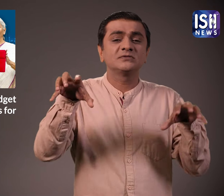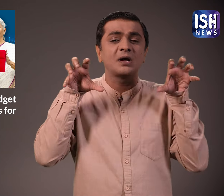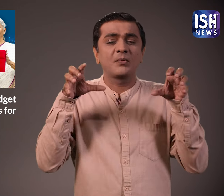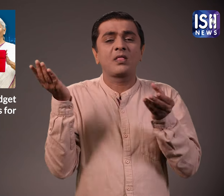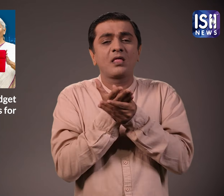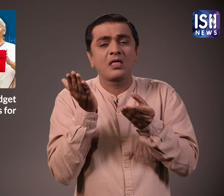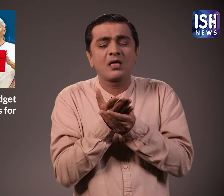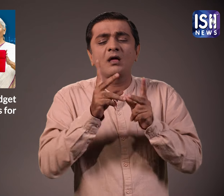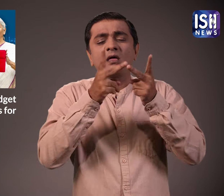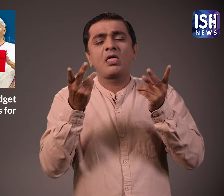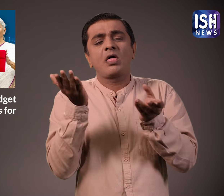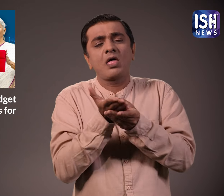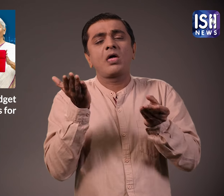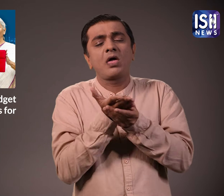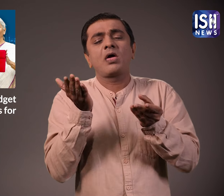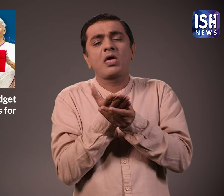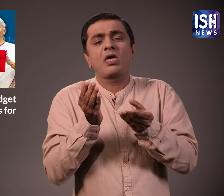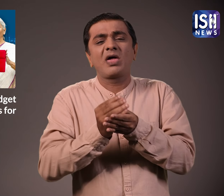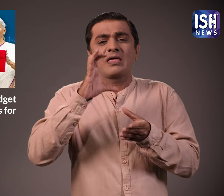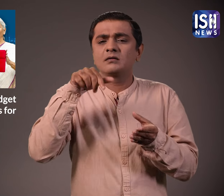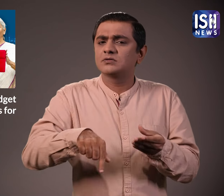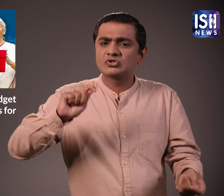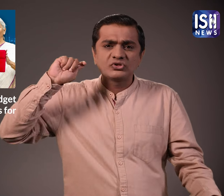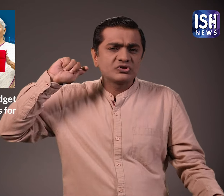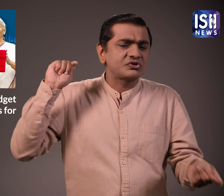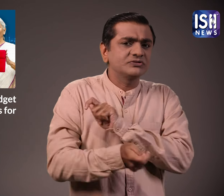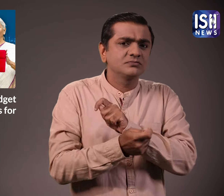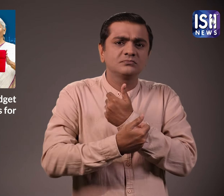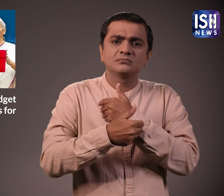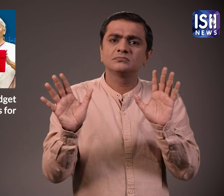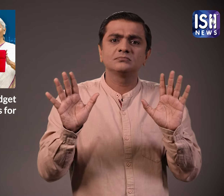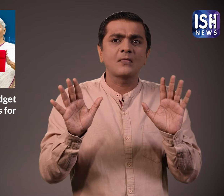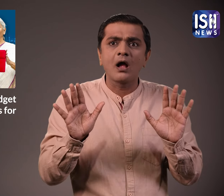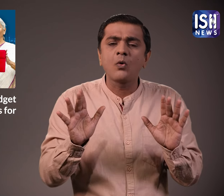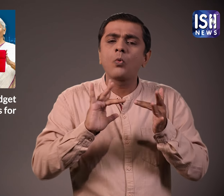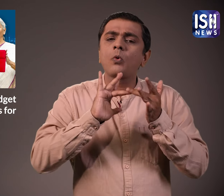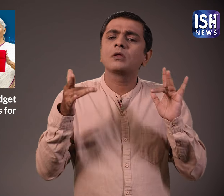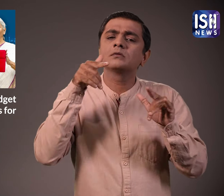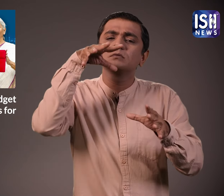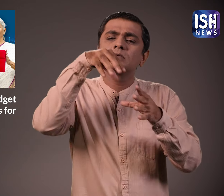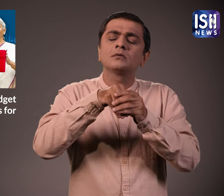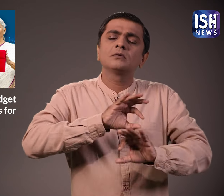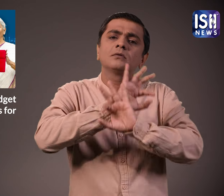अब इन्हें डिजिटल किया जाएगा शांदार